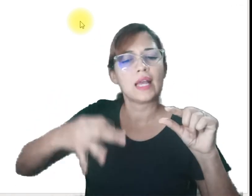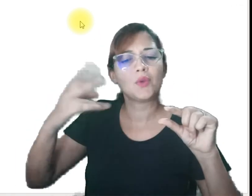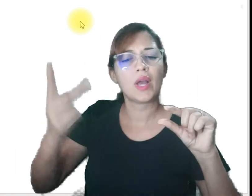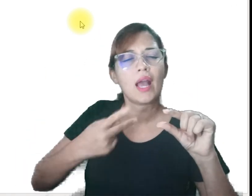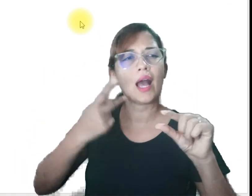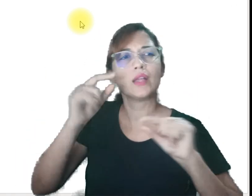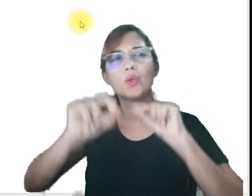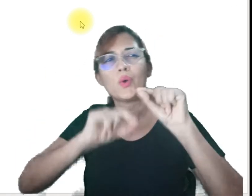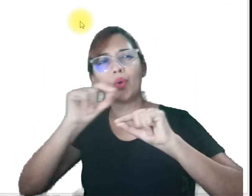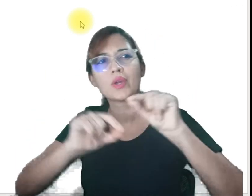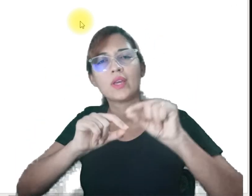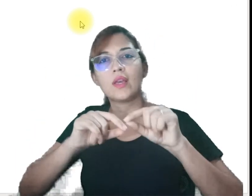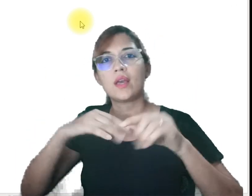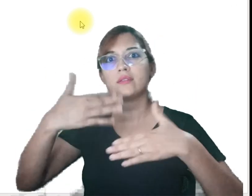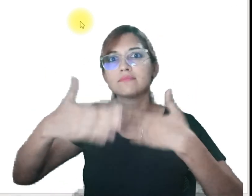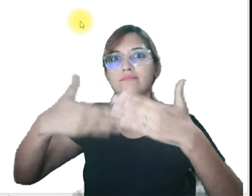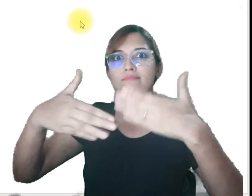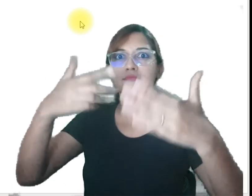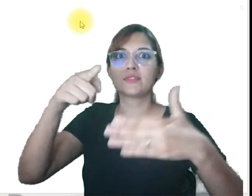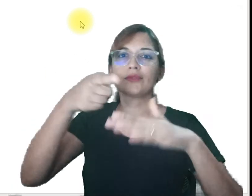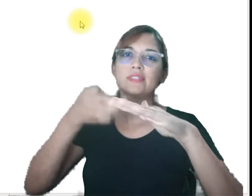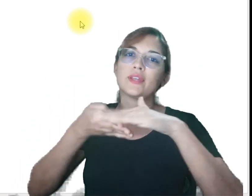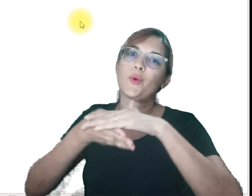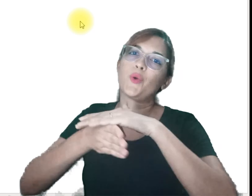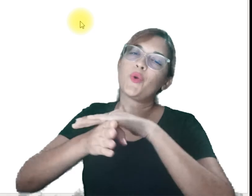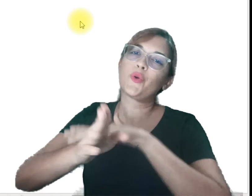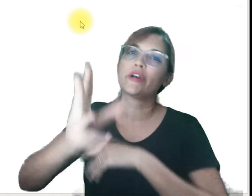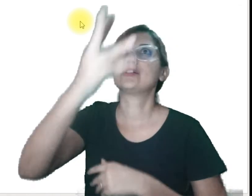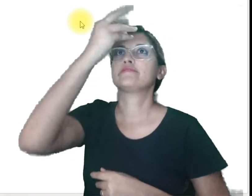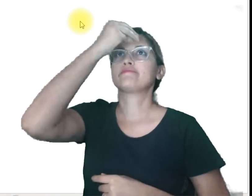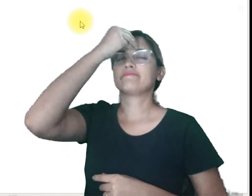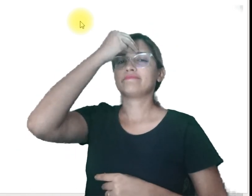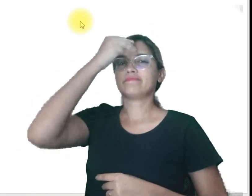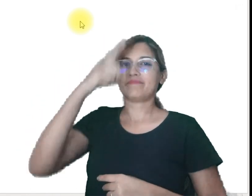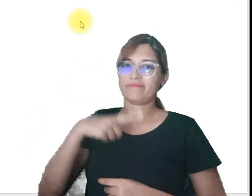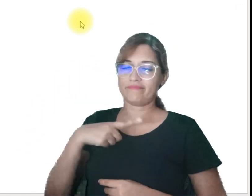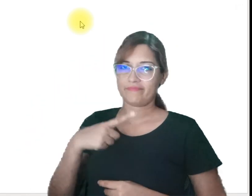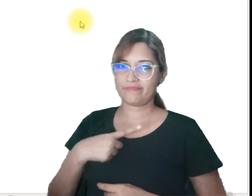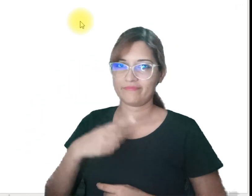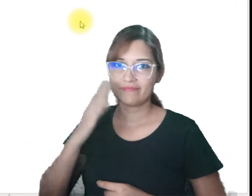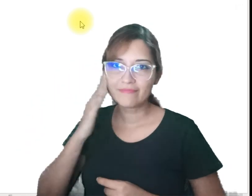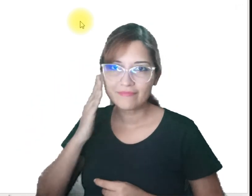correta. E aí, com o tempo, você vai aprender naturalmente.